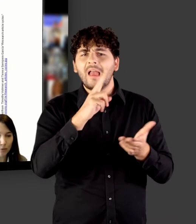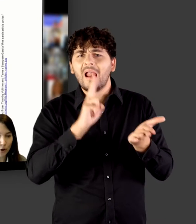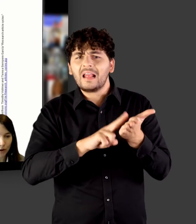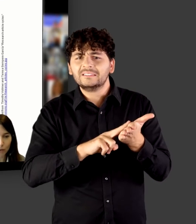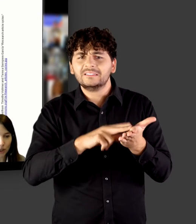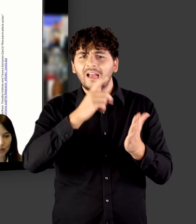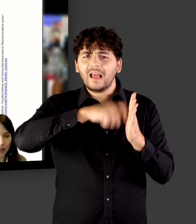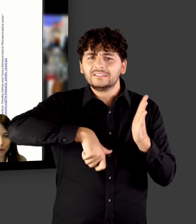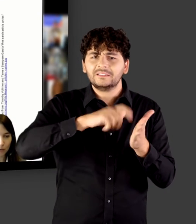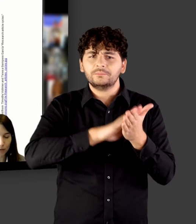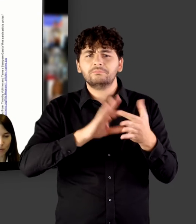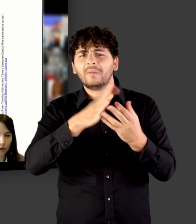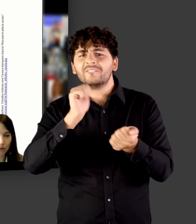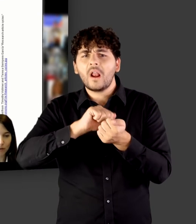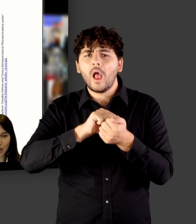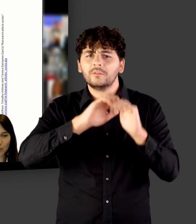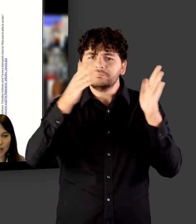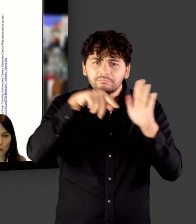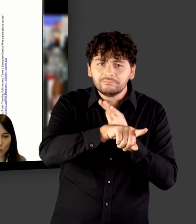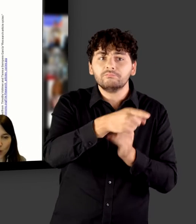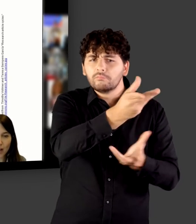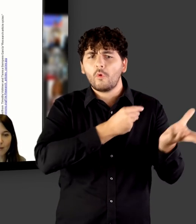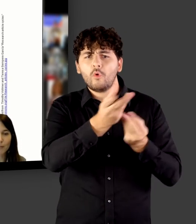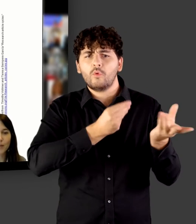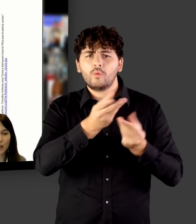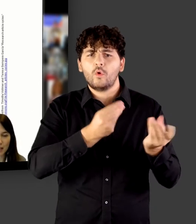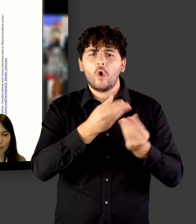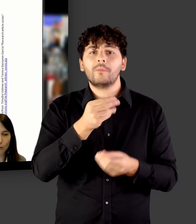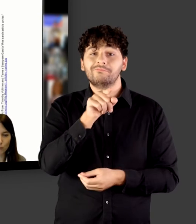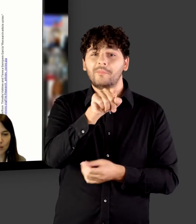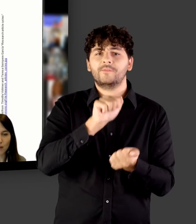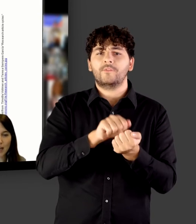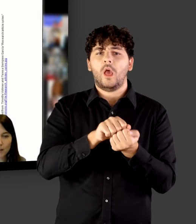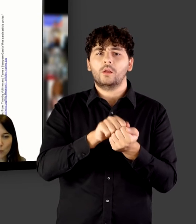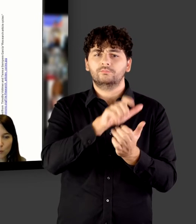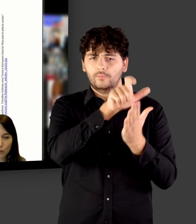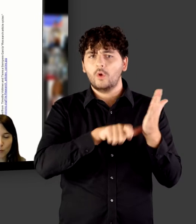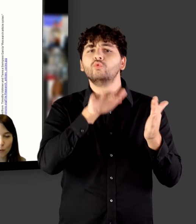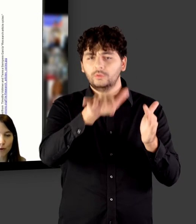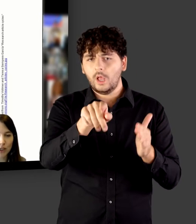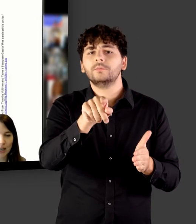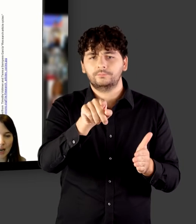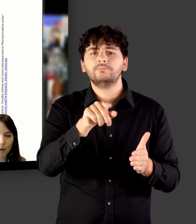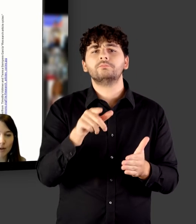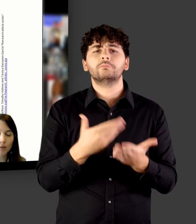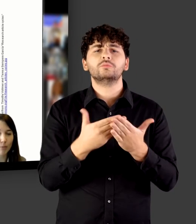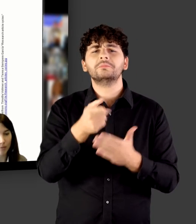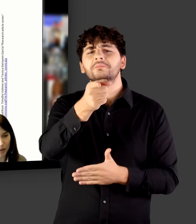können auf verschiedene Zeitschriften und verschiedene Verlagspakete zugreifen. Da würde sofort die Verlagsversion zur Verfügung stehen, aber ja, die